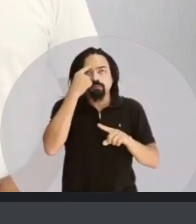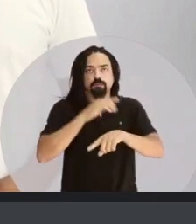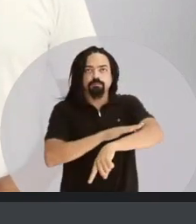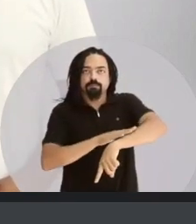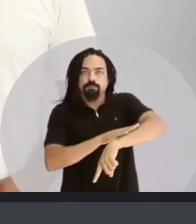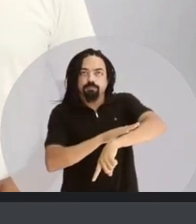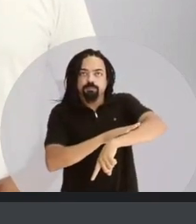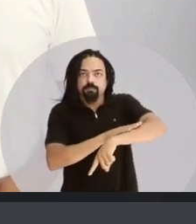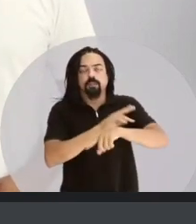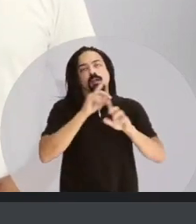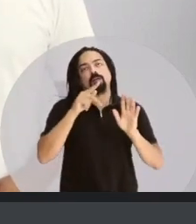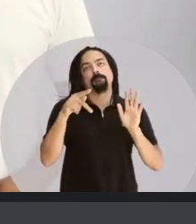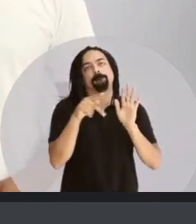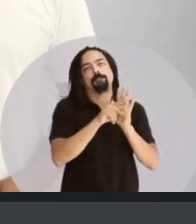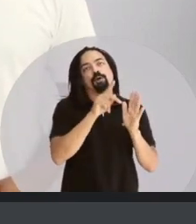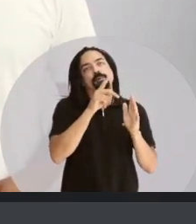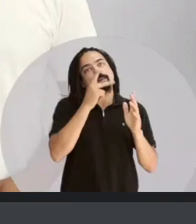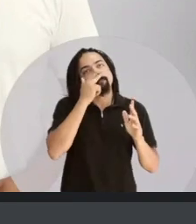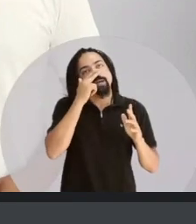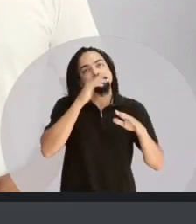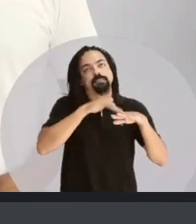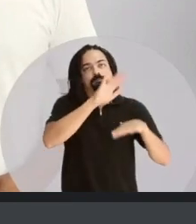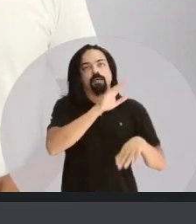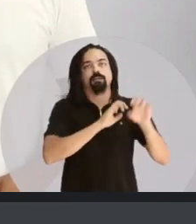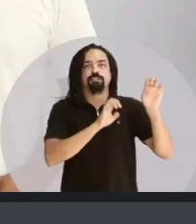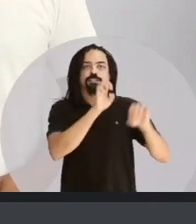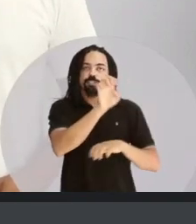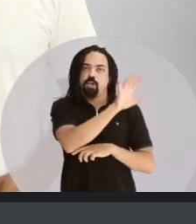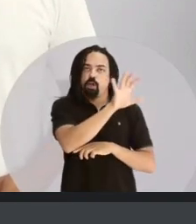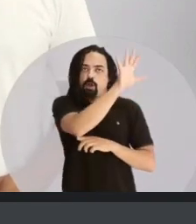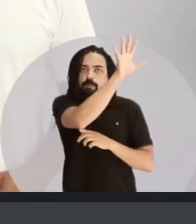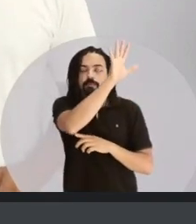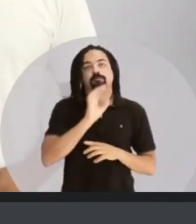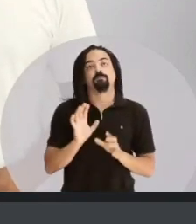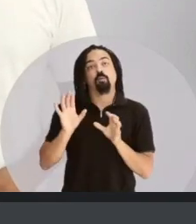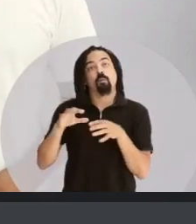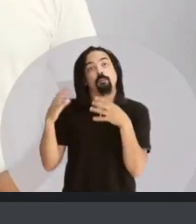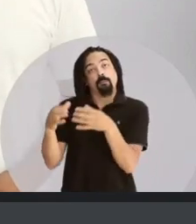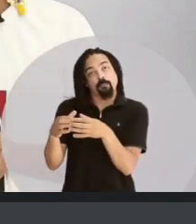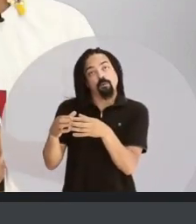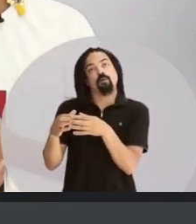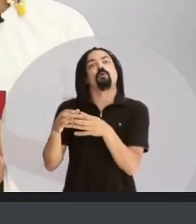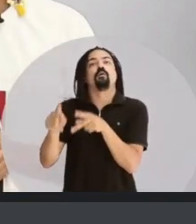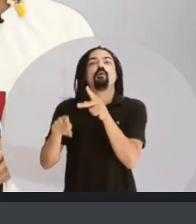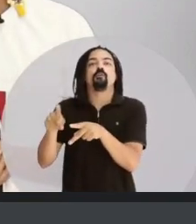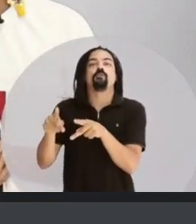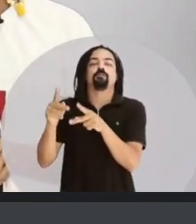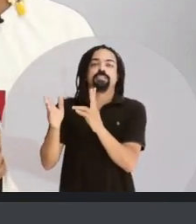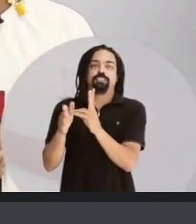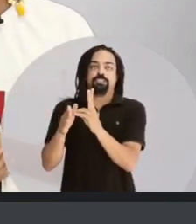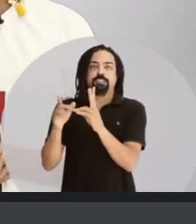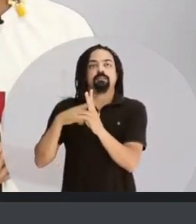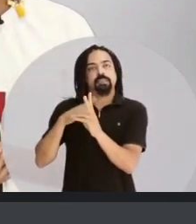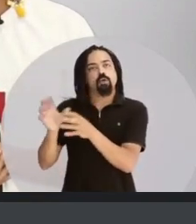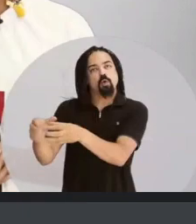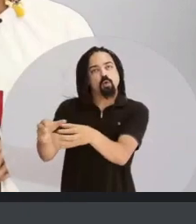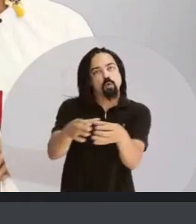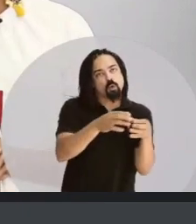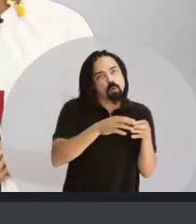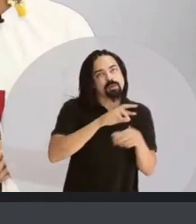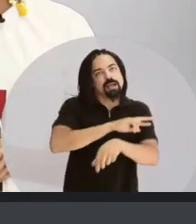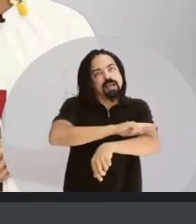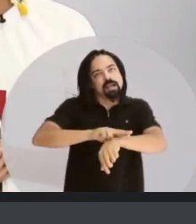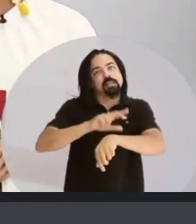se as suas características fenotípicas forem de uma pessoa com origem europeia. Os povos indígenas do Brasil